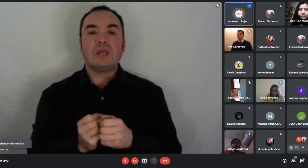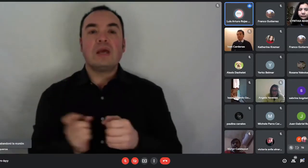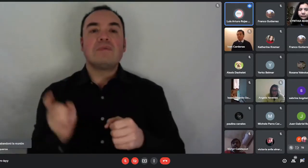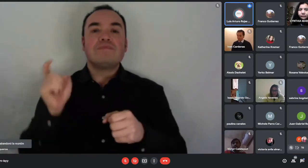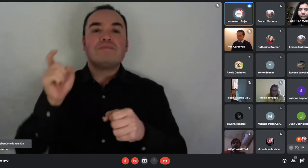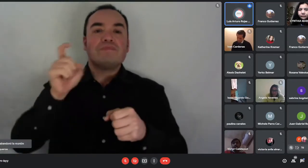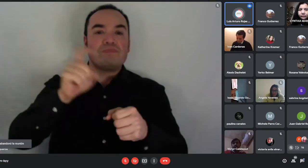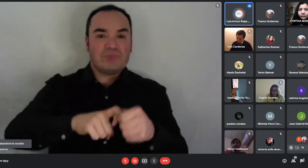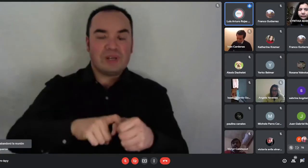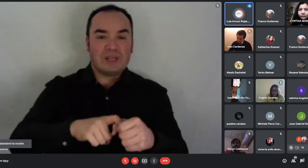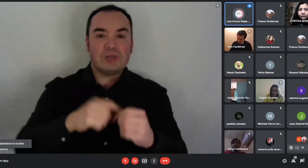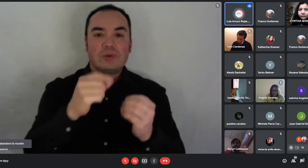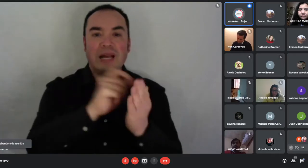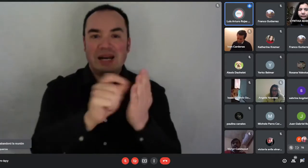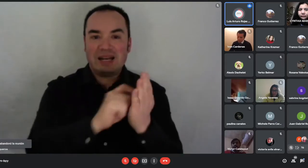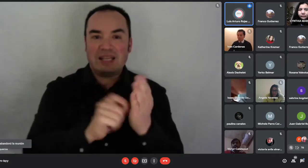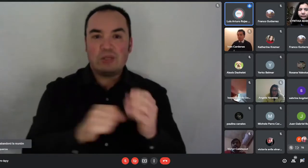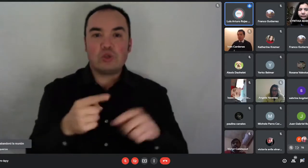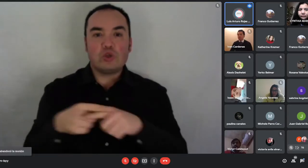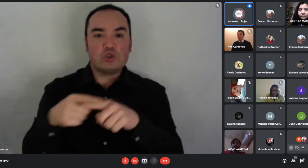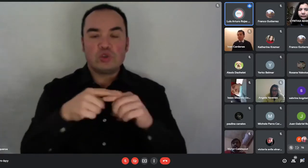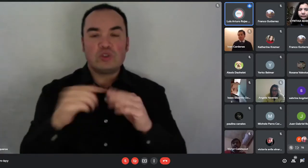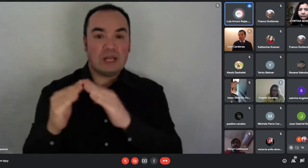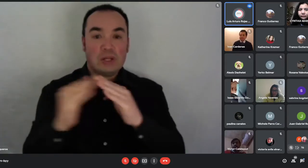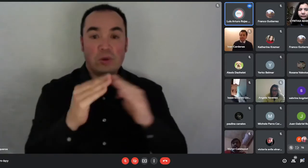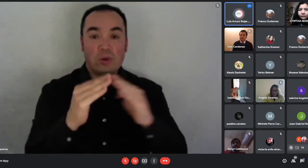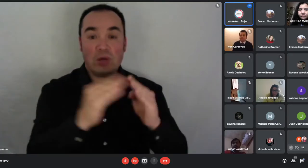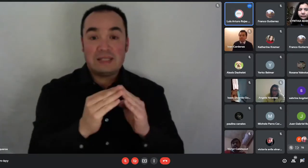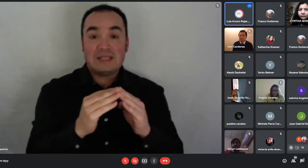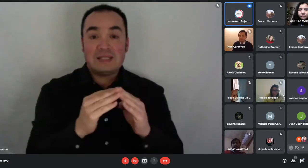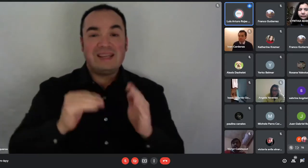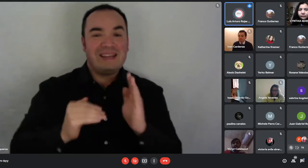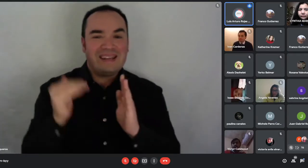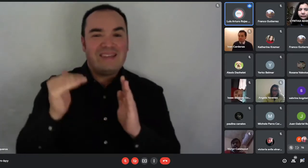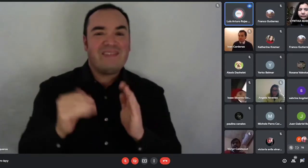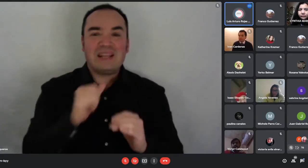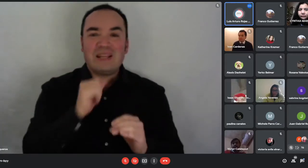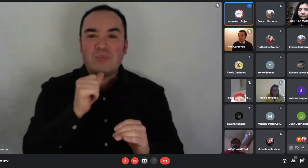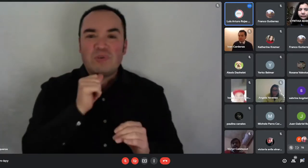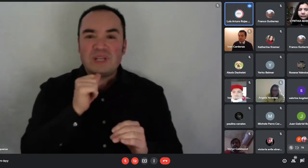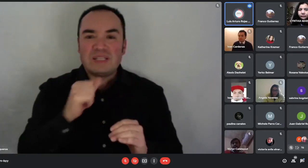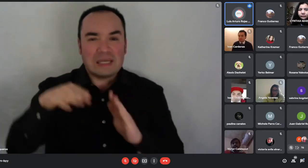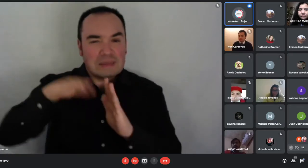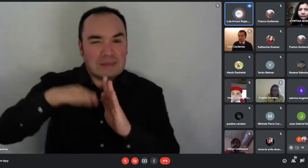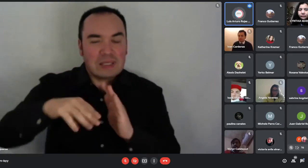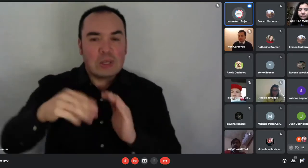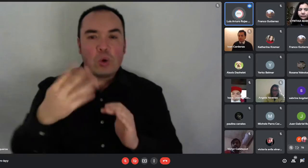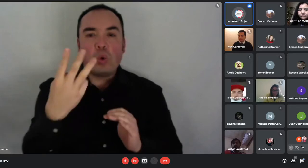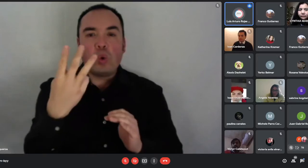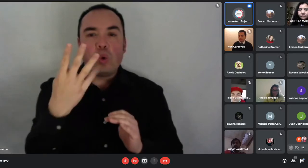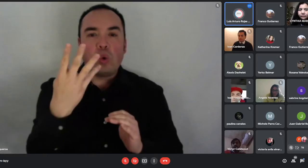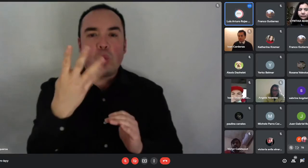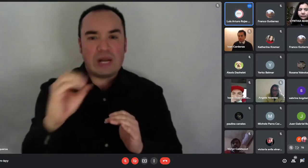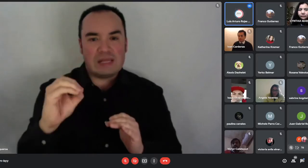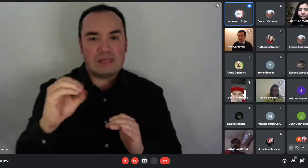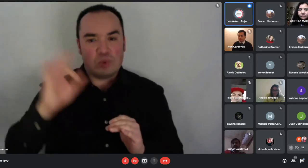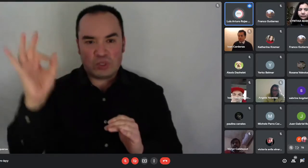40%. Es decir, como yo les decía adelante, desde ya pueden empezar a averiguar y a consultar